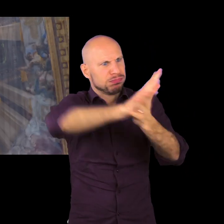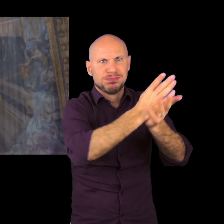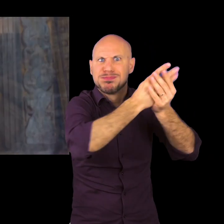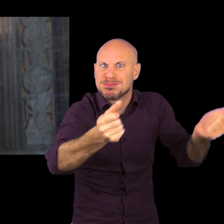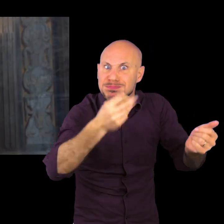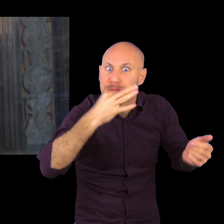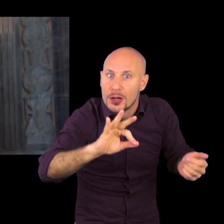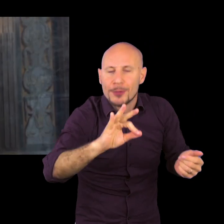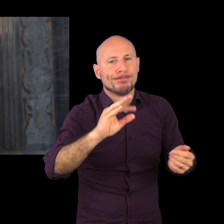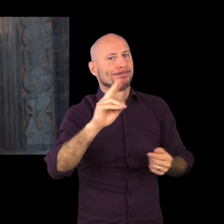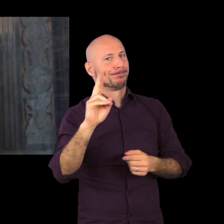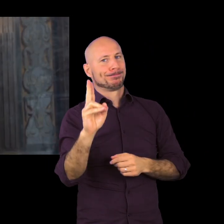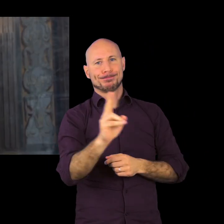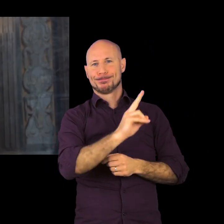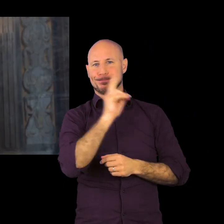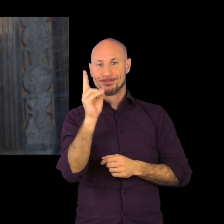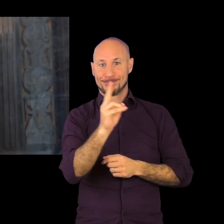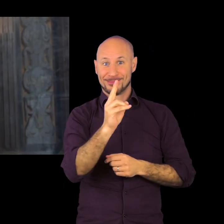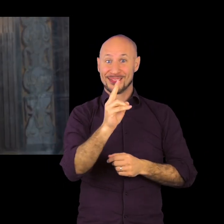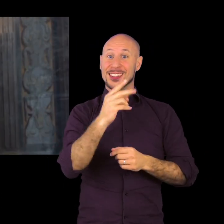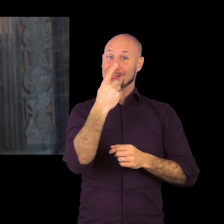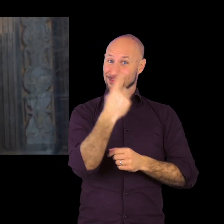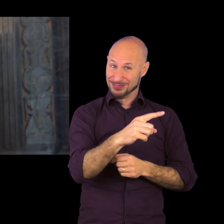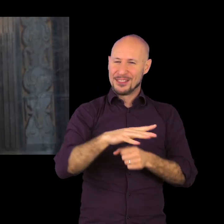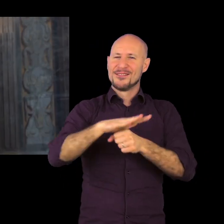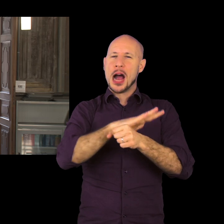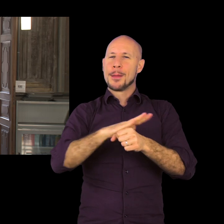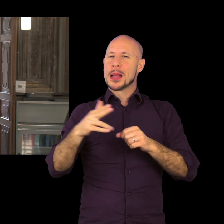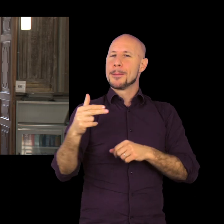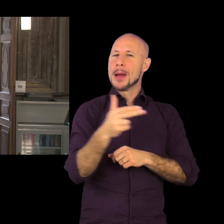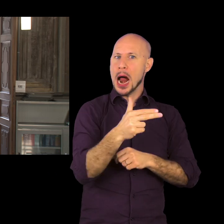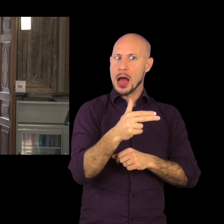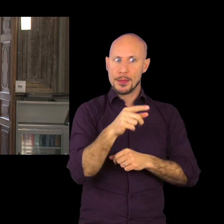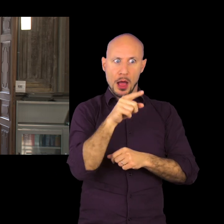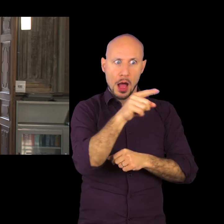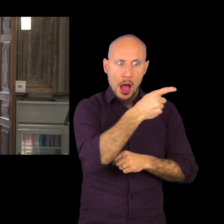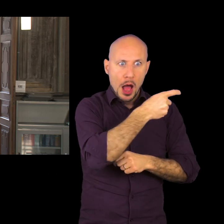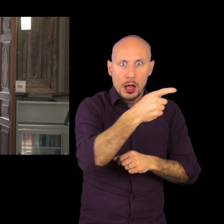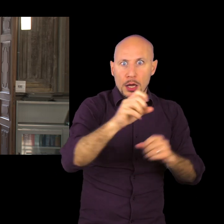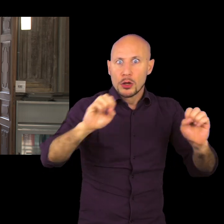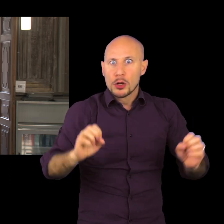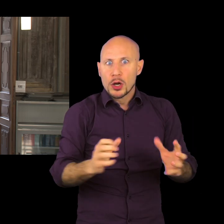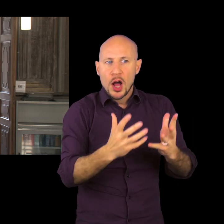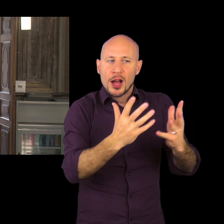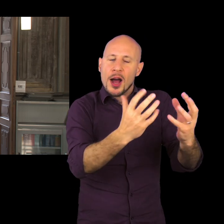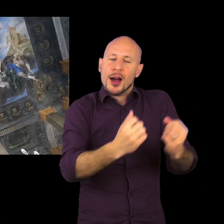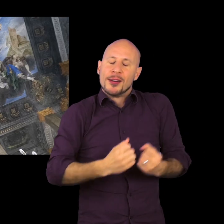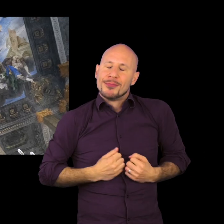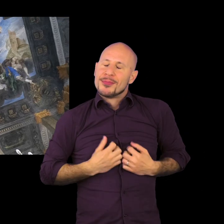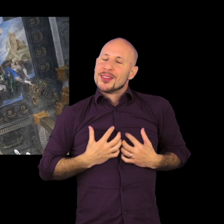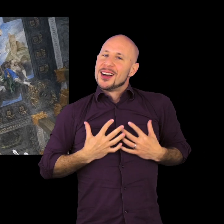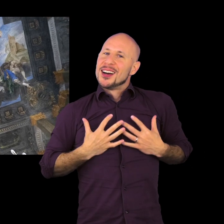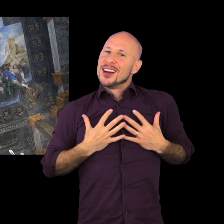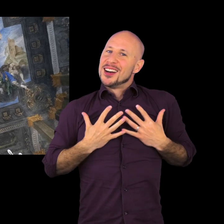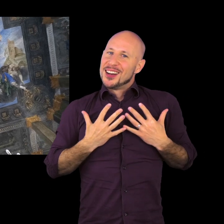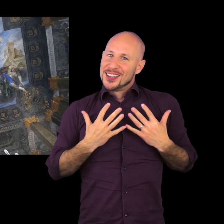soltanto l'eternità e la gloria possono in qualche modo sopravvivere a questo drammatico passaggio del tempo, questa furia del tempo.